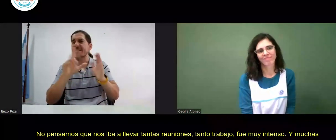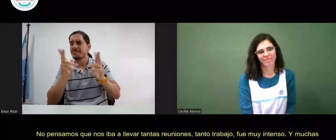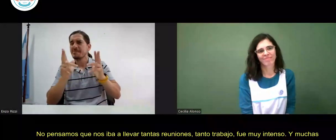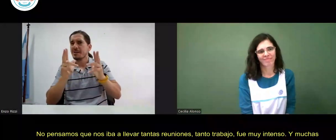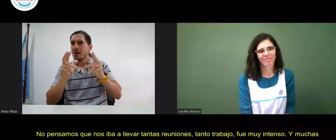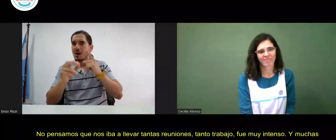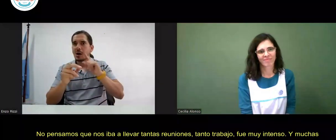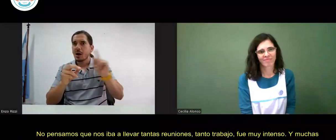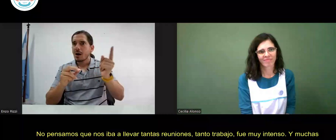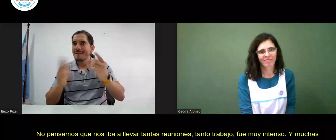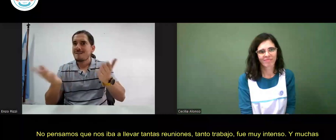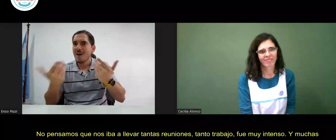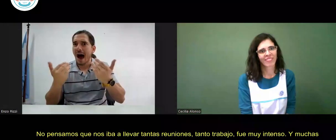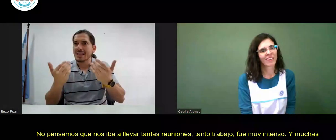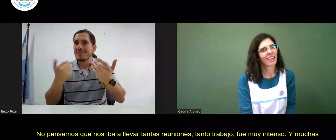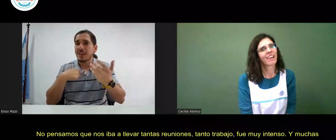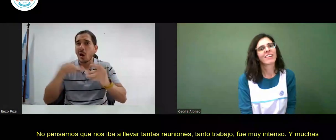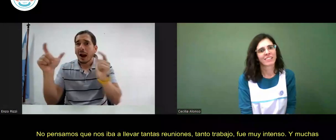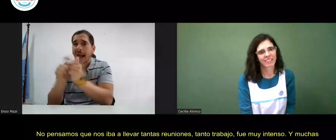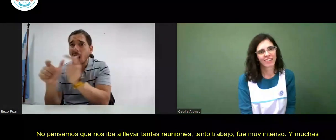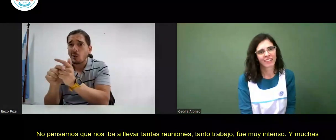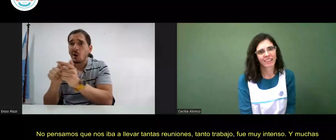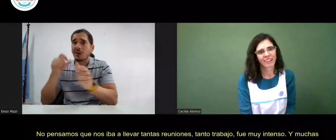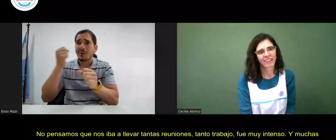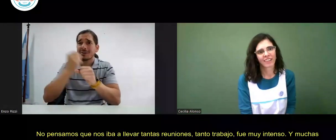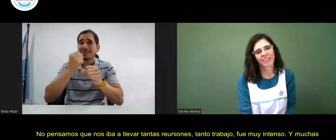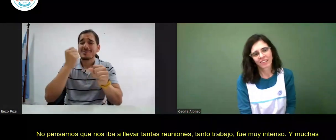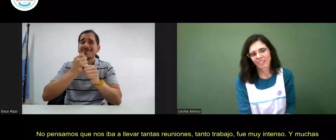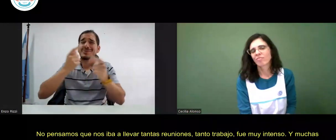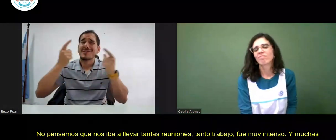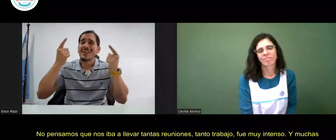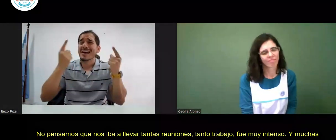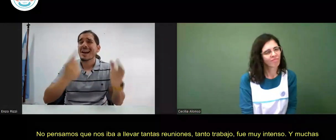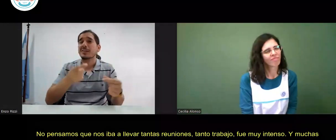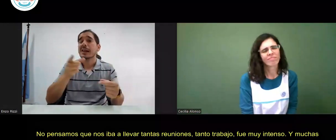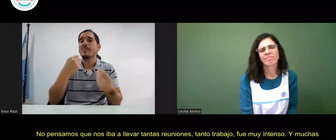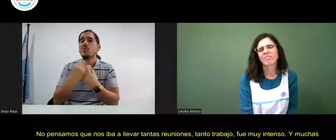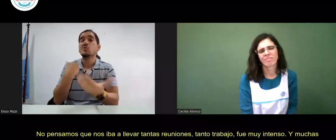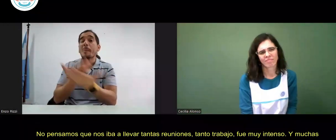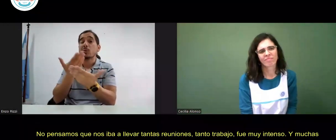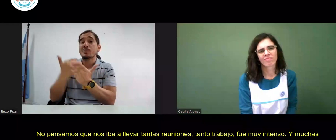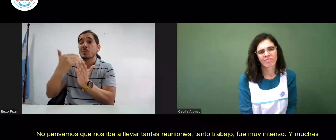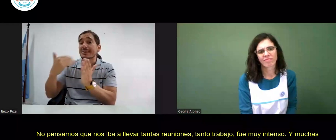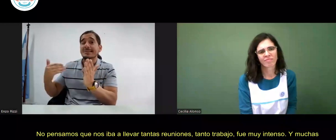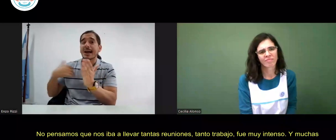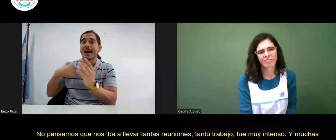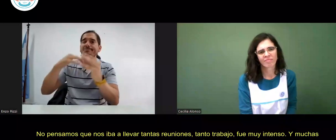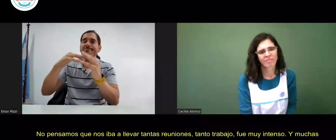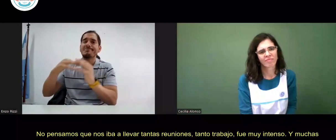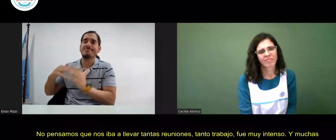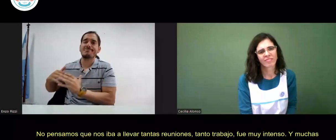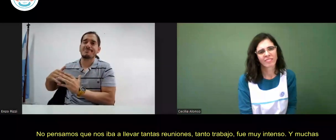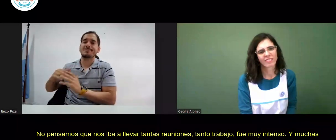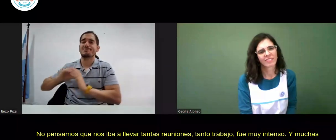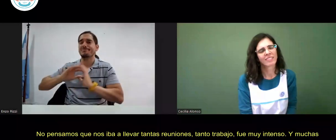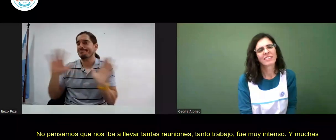No pensamos que nos iba a llevar tantas reuniones, tanto trabajo. Fue muy intenso y muchas propuestas fueron quedando de lado,